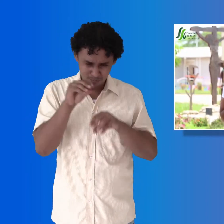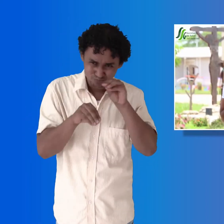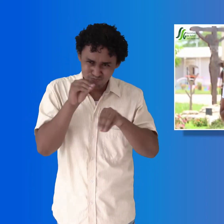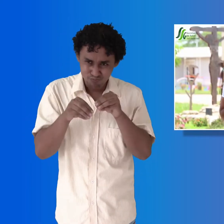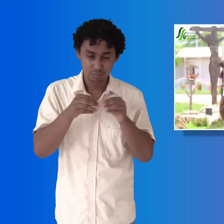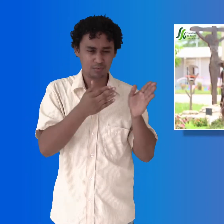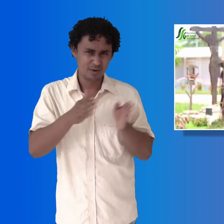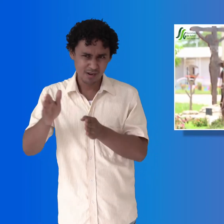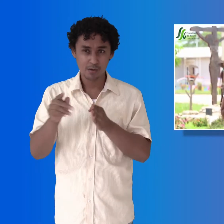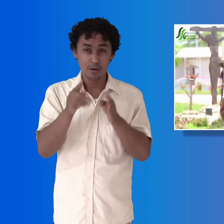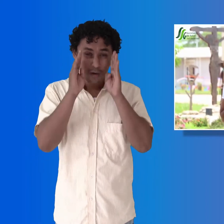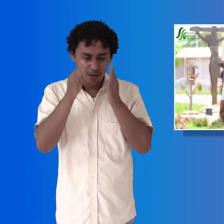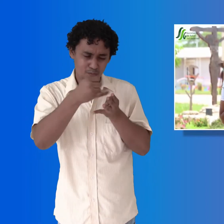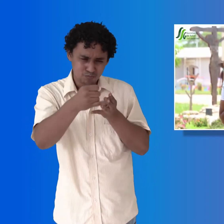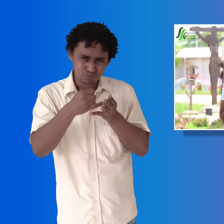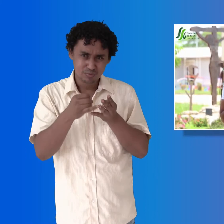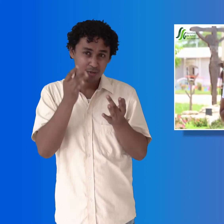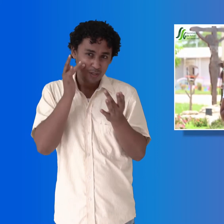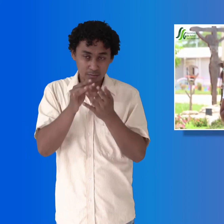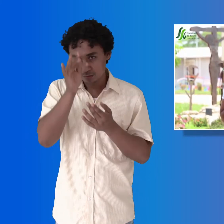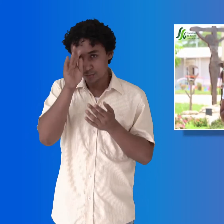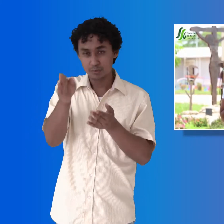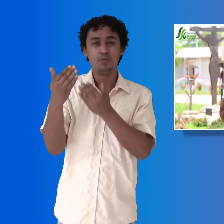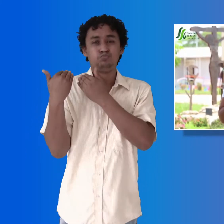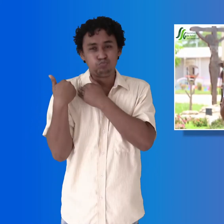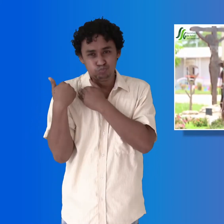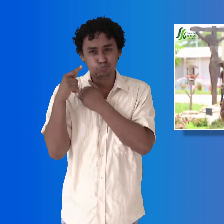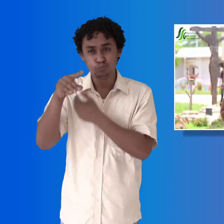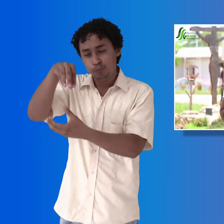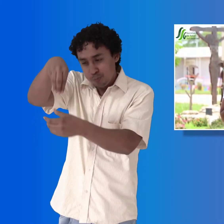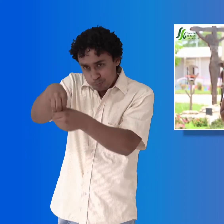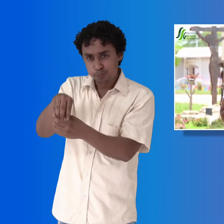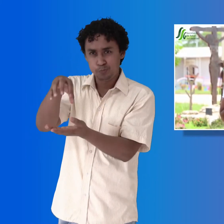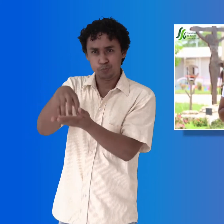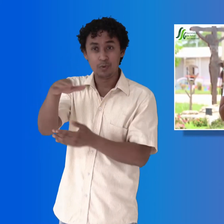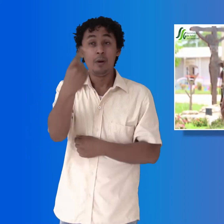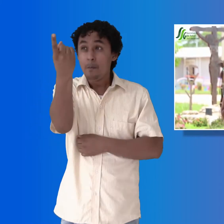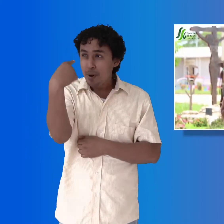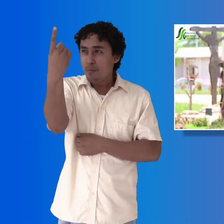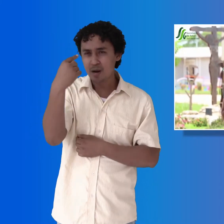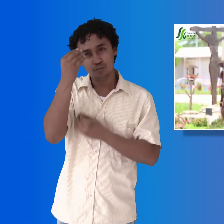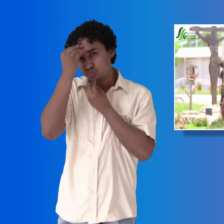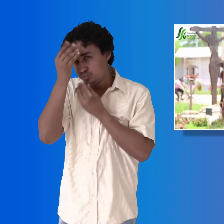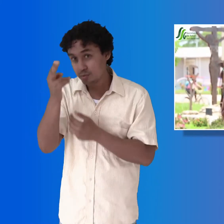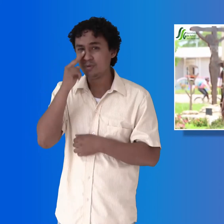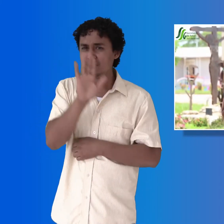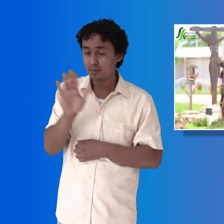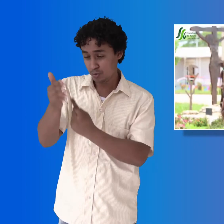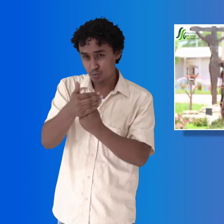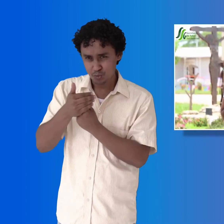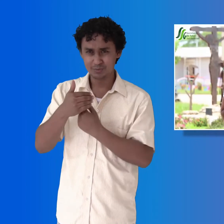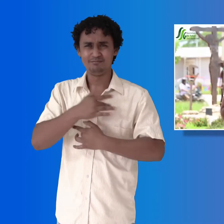-Hospital San José, con base en los lineamientos impartidos por el Ministerio de Salud y Protección Social. Enfermera jefe Marta